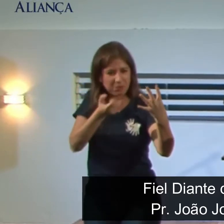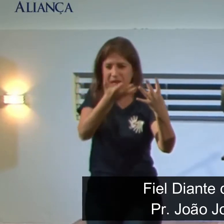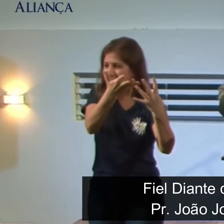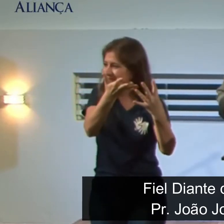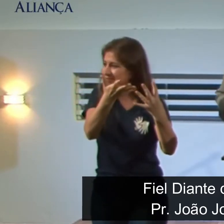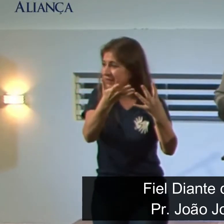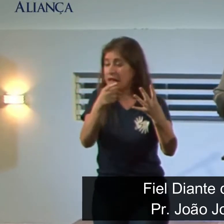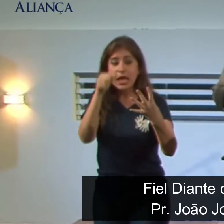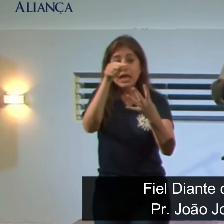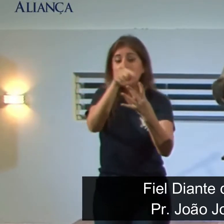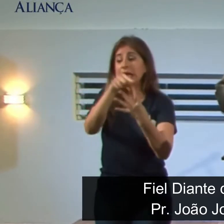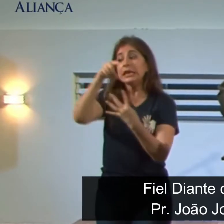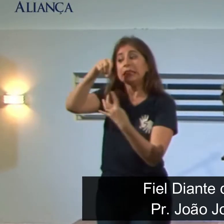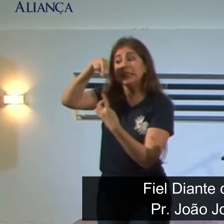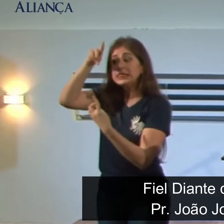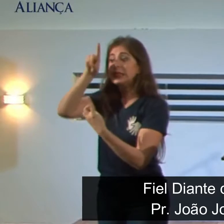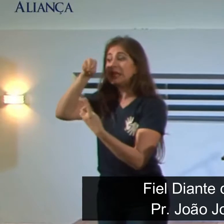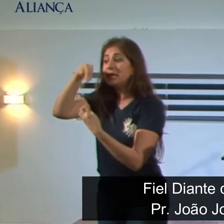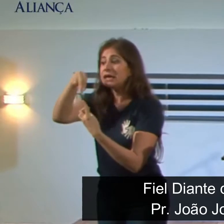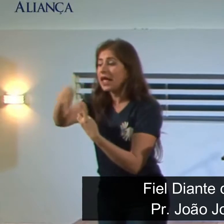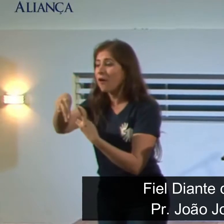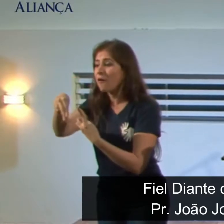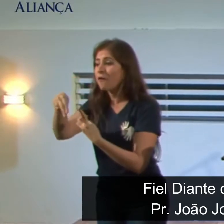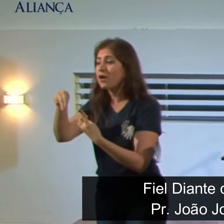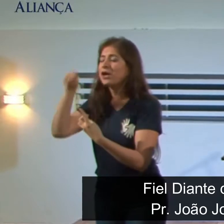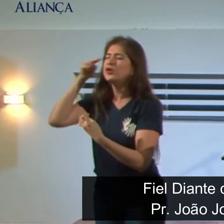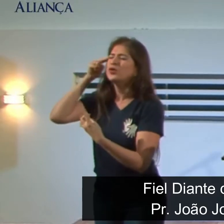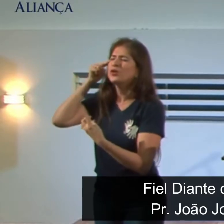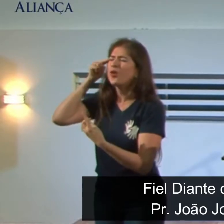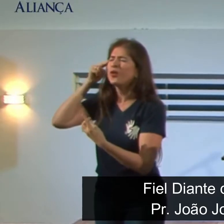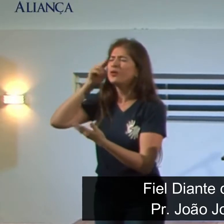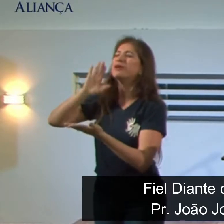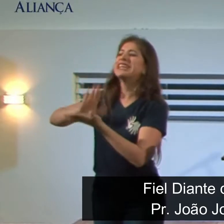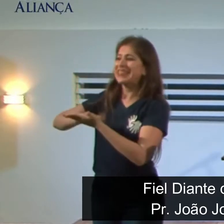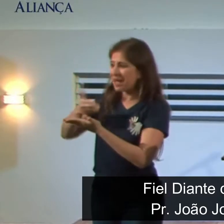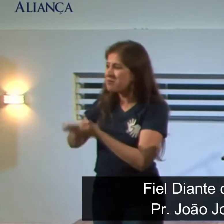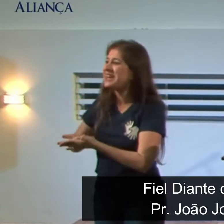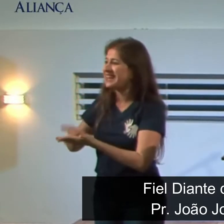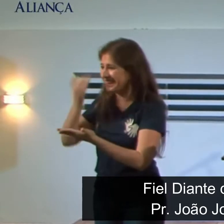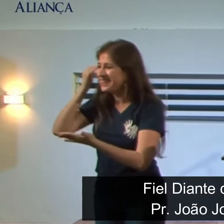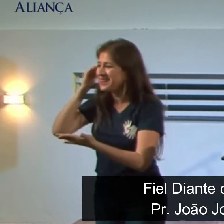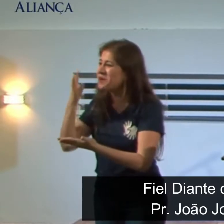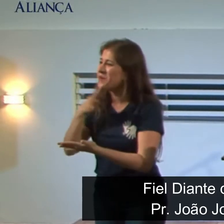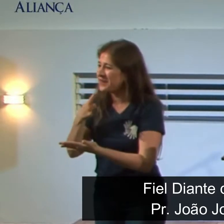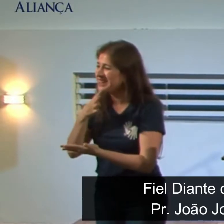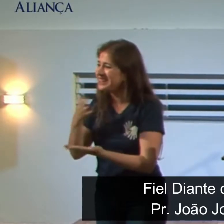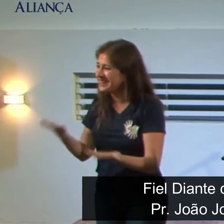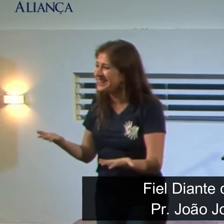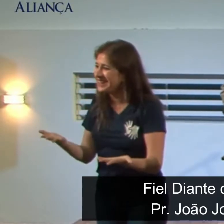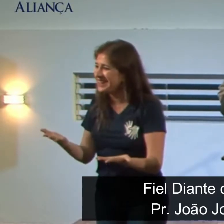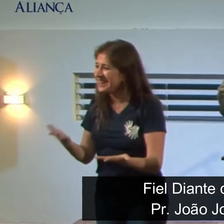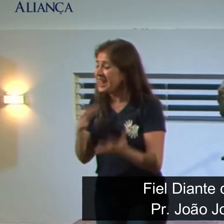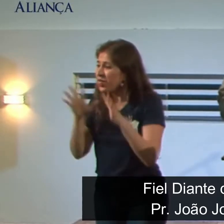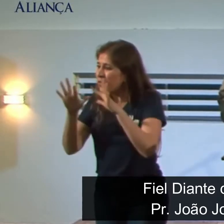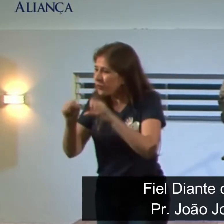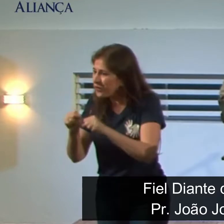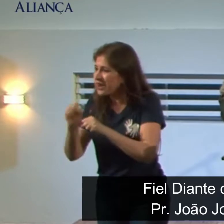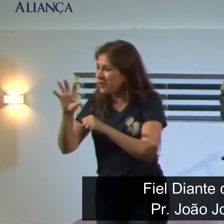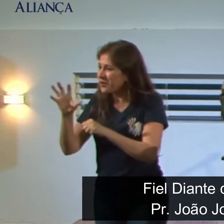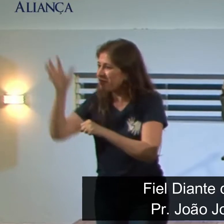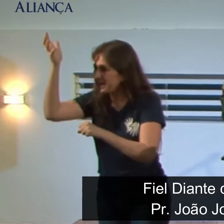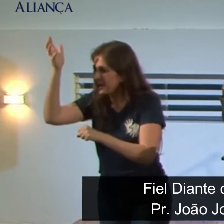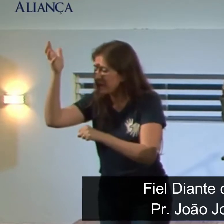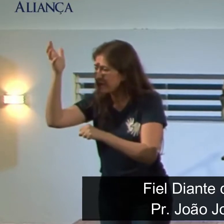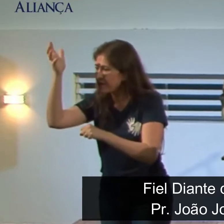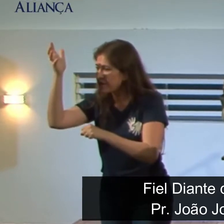sabia interpretar todo tipo de visões e sonhos. Ao final do tempo estabelecido pelo rei para que os